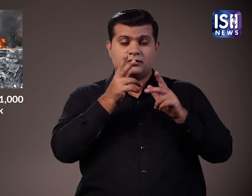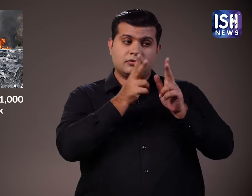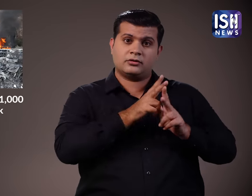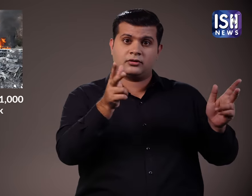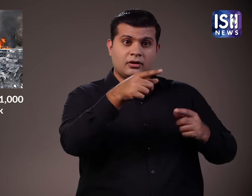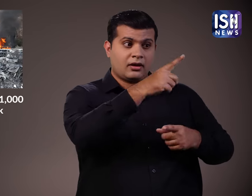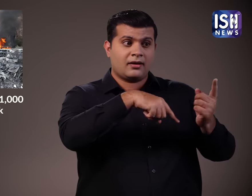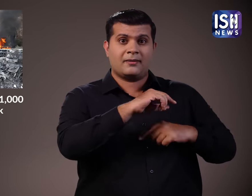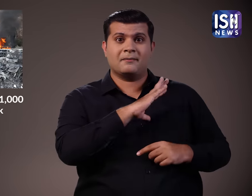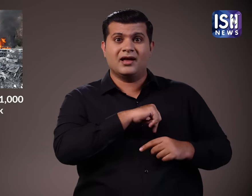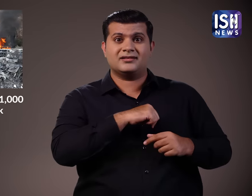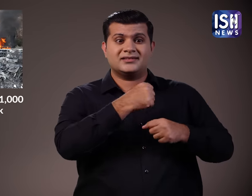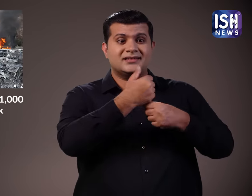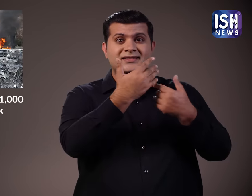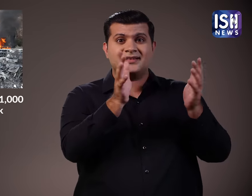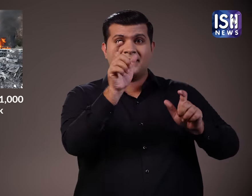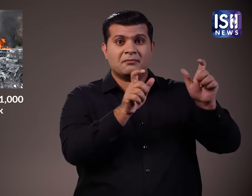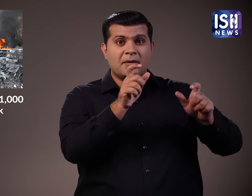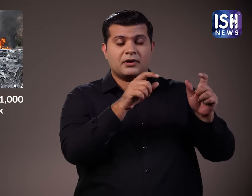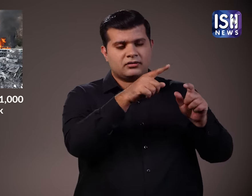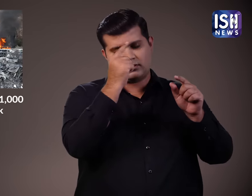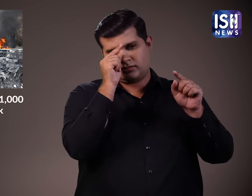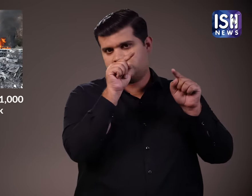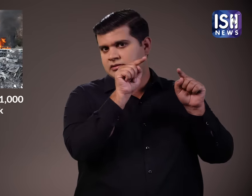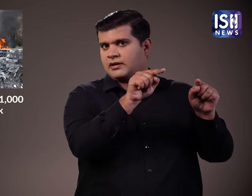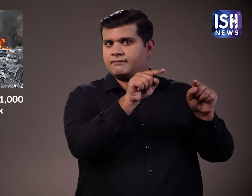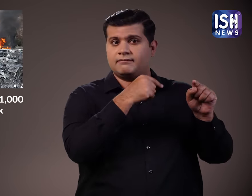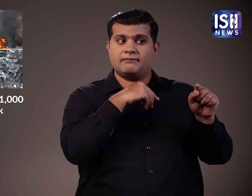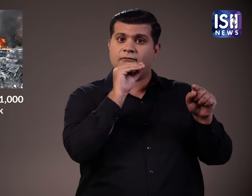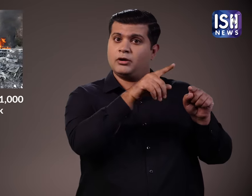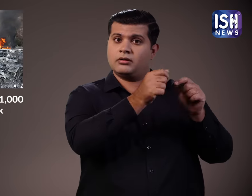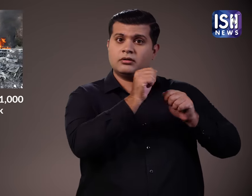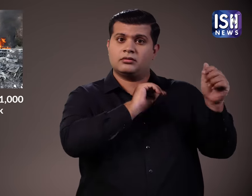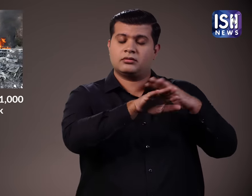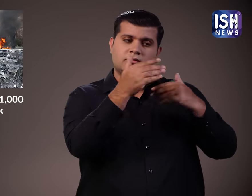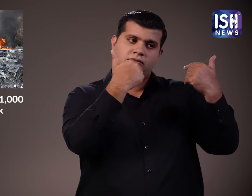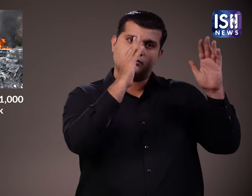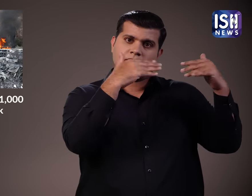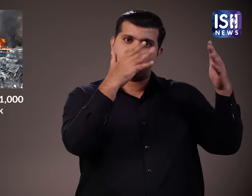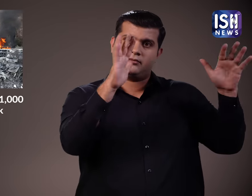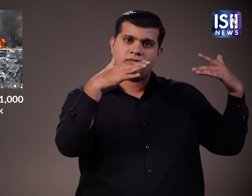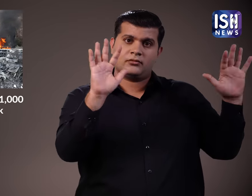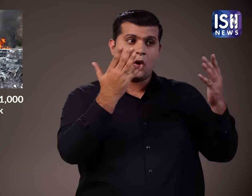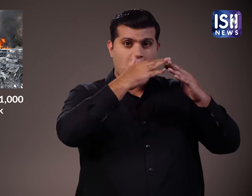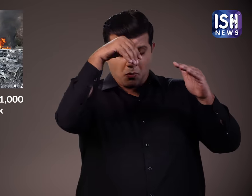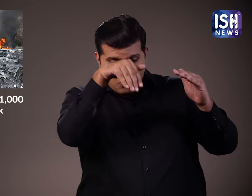इसराइल ने हमास के ठिकानों के पास रहने वाले फिलिस्तिनियों को वहाँ से चले जाने की चेतावनी दी है क्योंकि